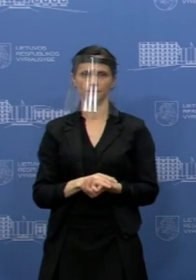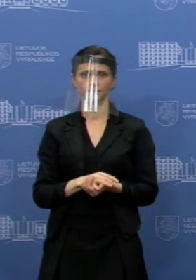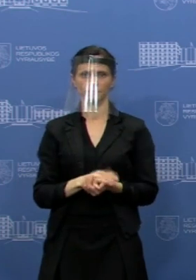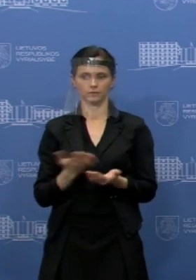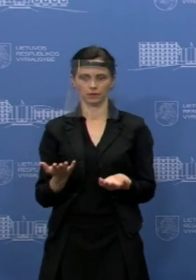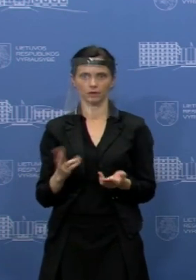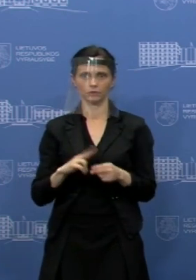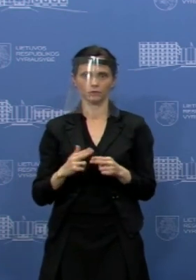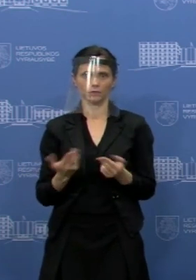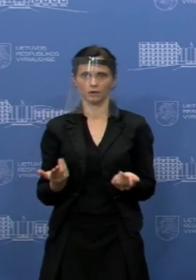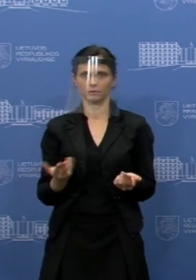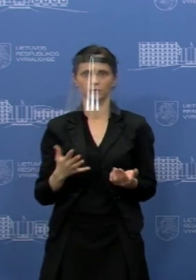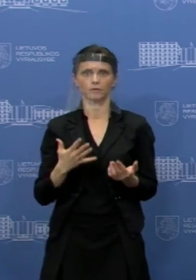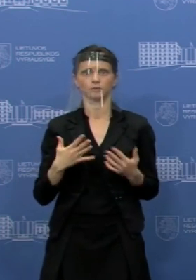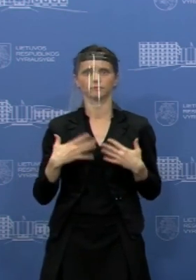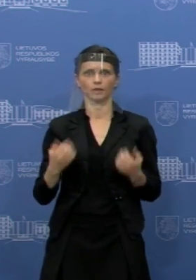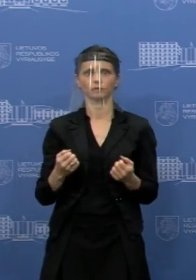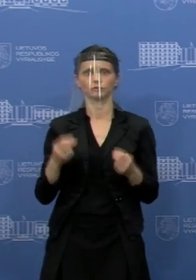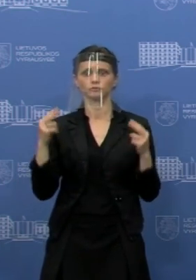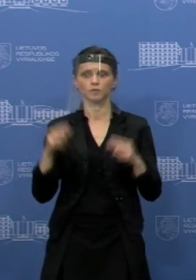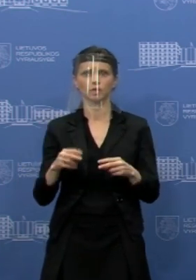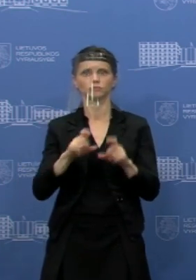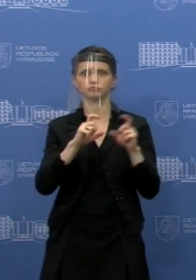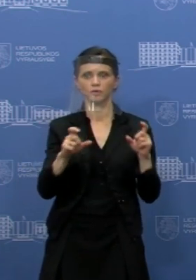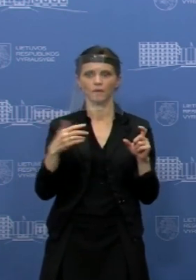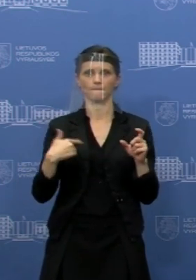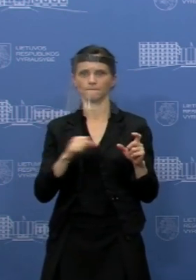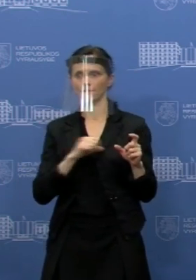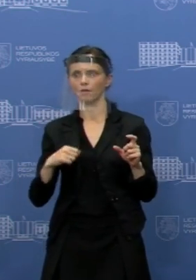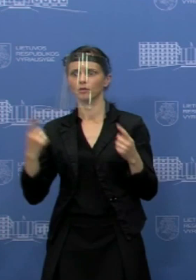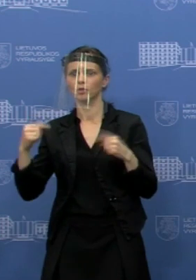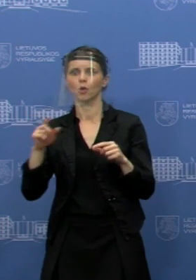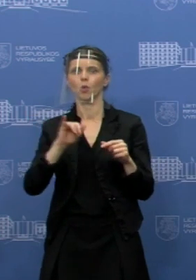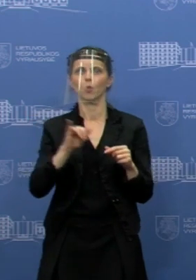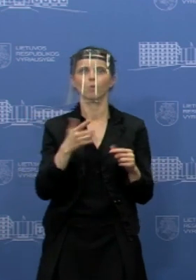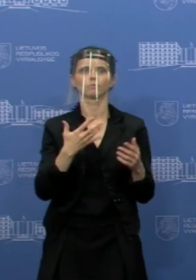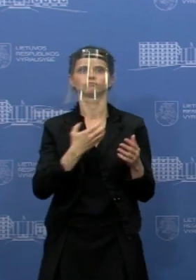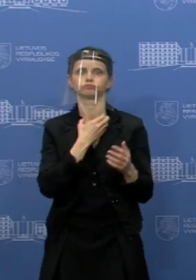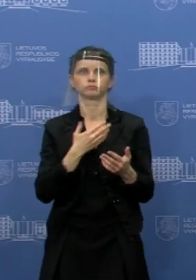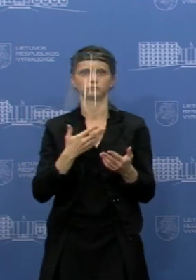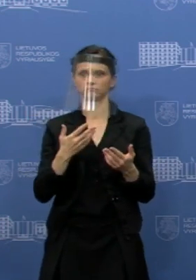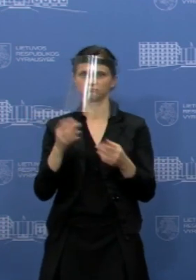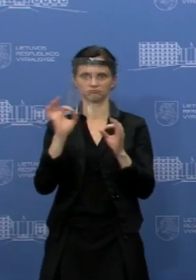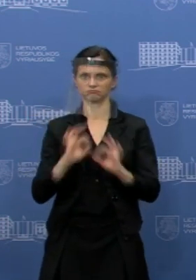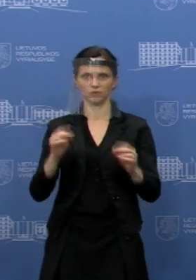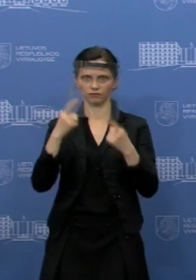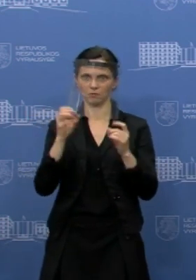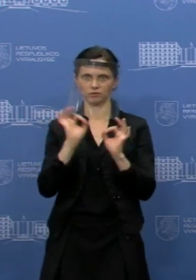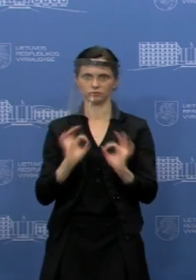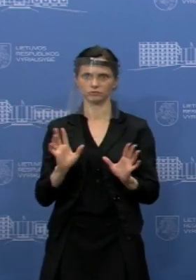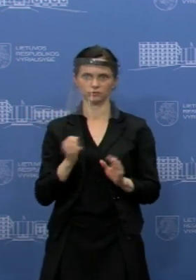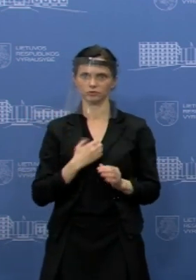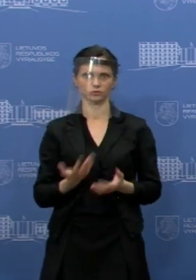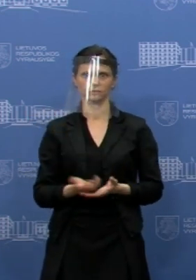pensjeikatos priežaros įstaigos, nė mūsų rezervas nėra indikavę, kad kažkurių tai priemonių trūksta ar galėtų trūkti.